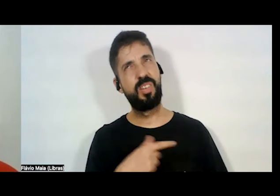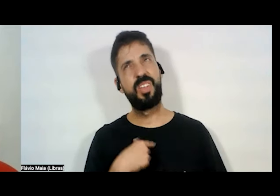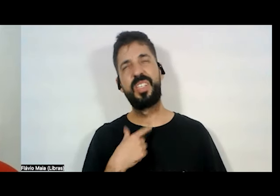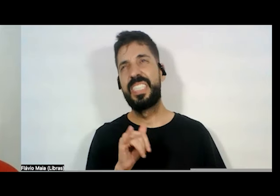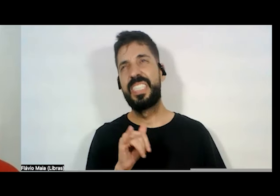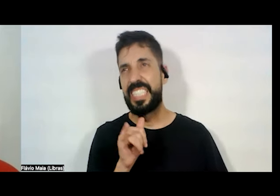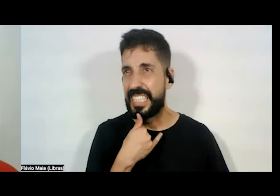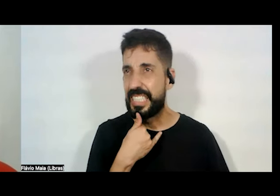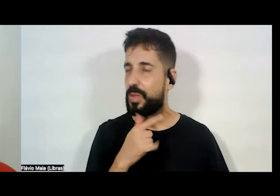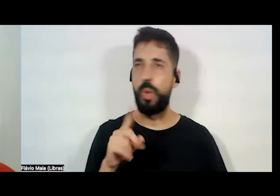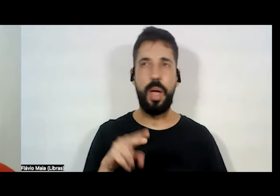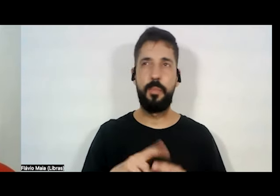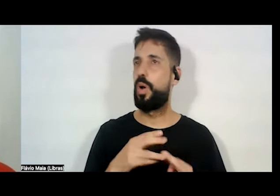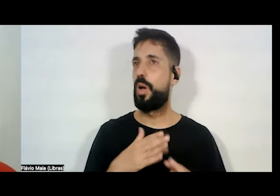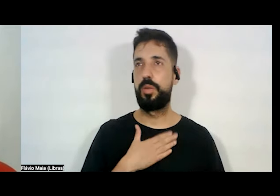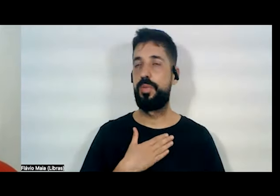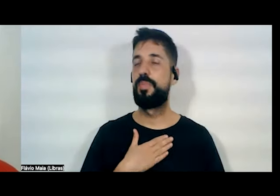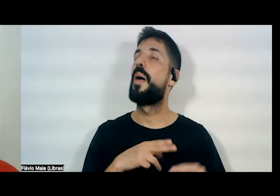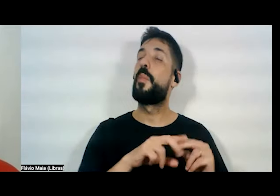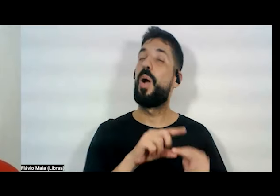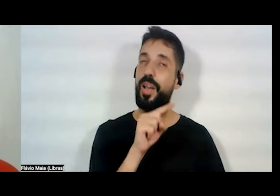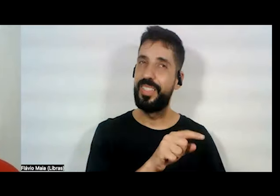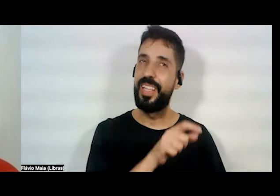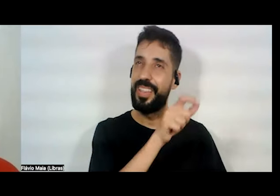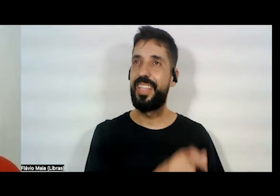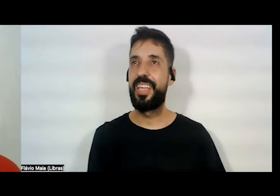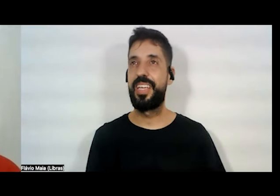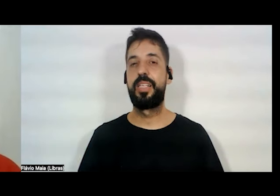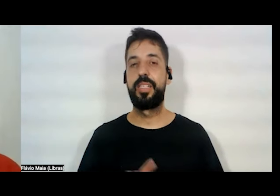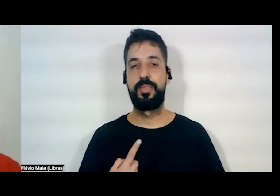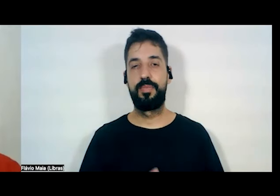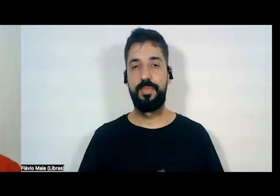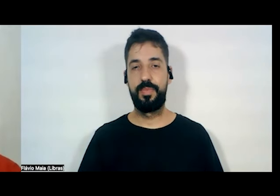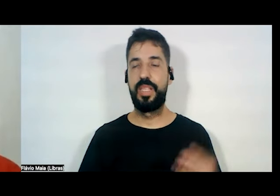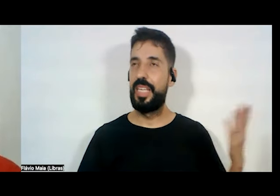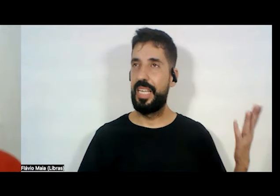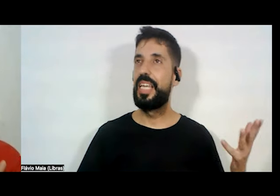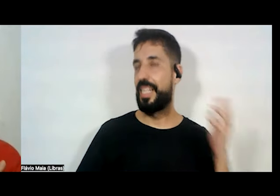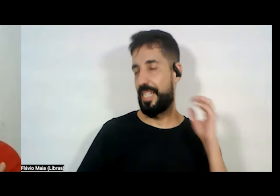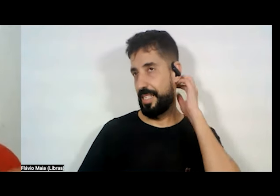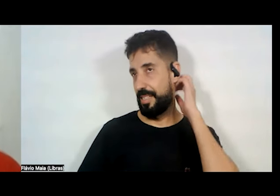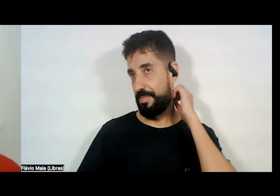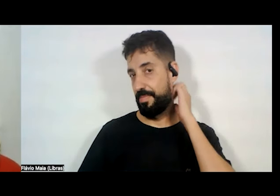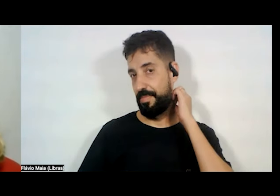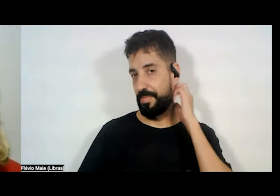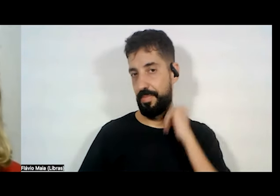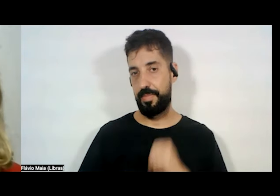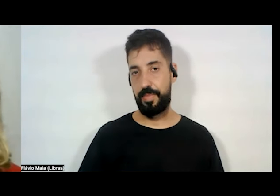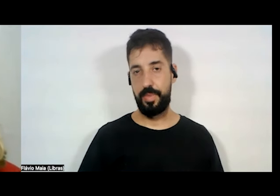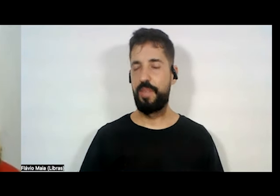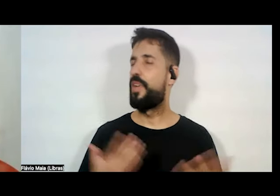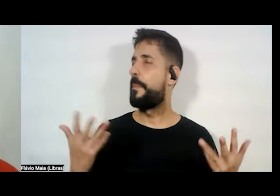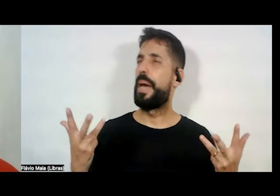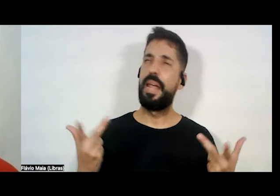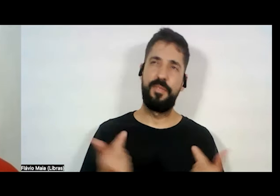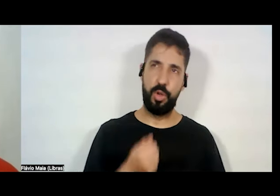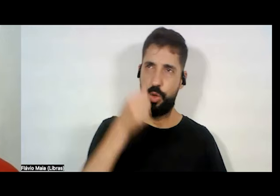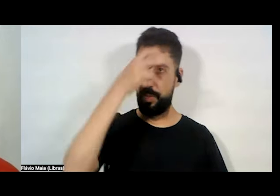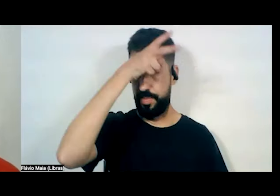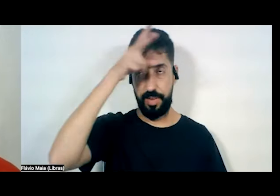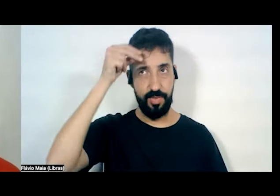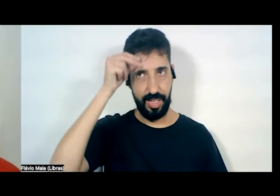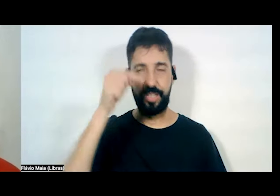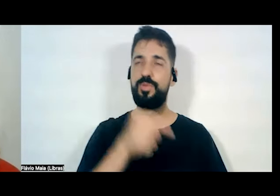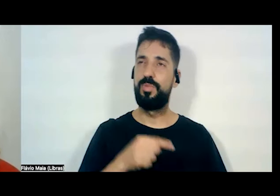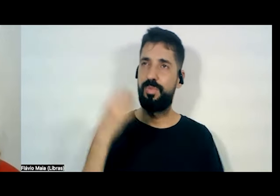por mim, mas pelo Raul, que, sinceramente, foi um maravilhoso prefeito da cidade de Porto Alegre.